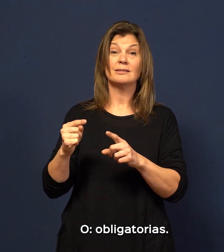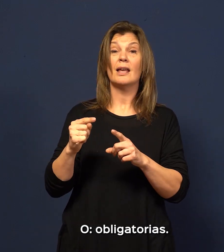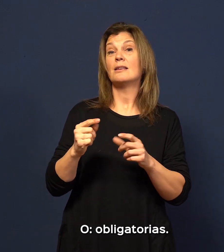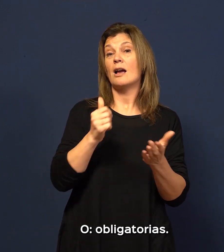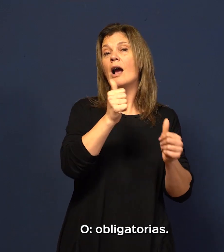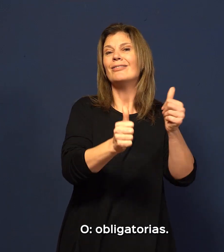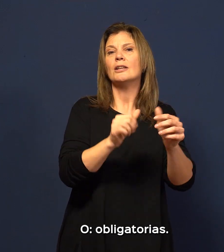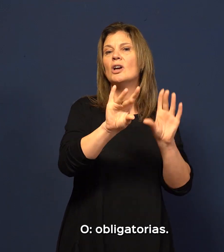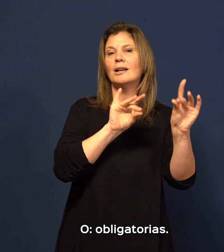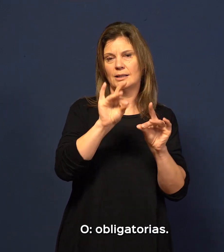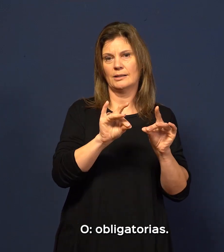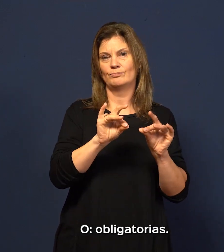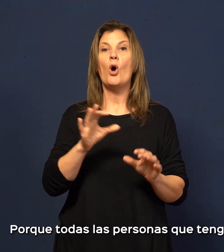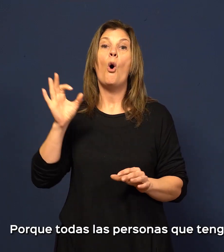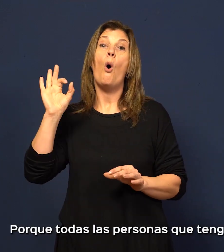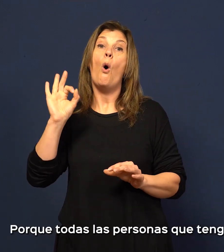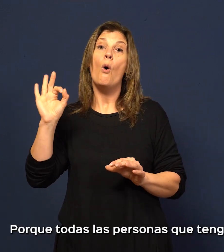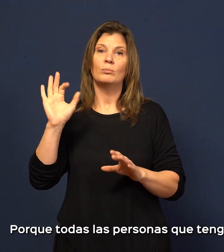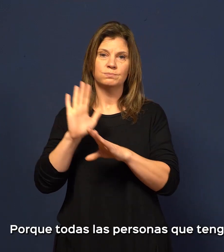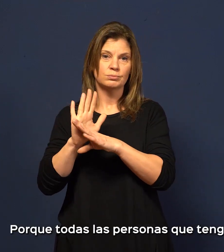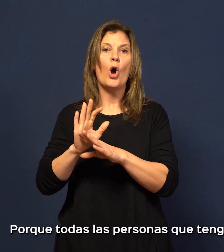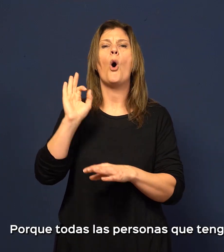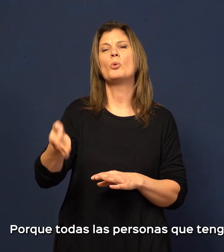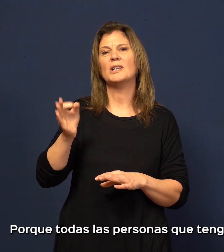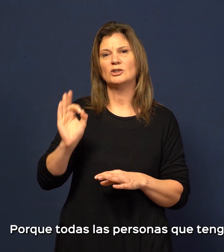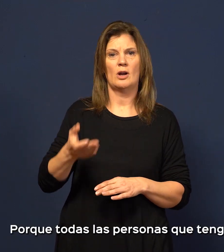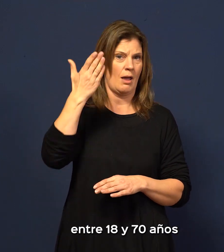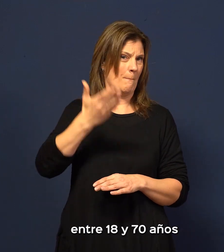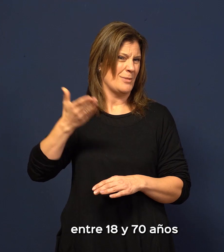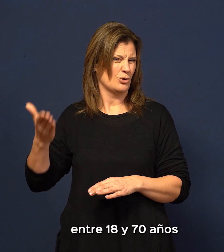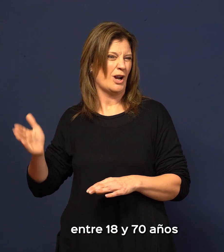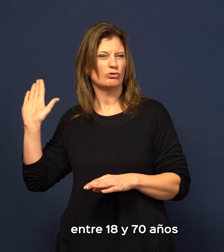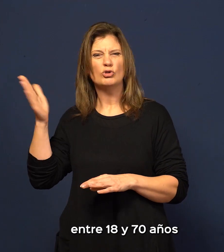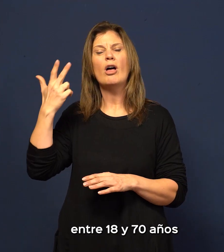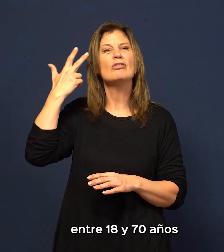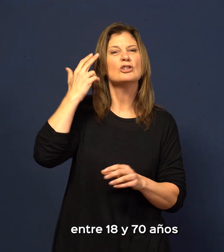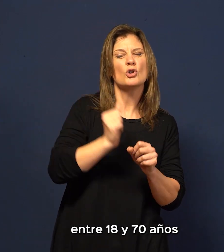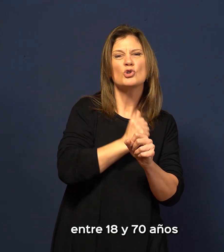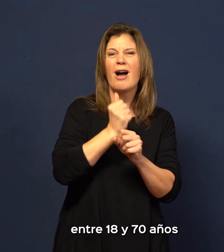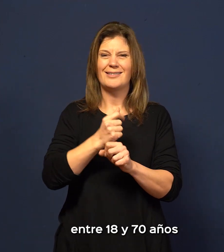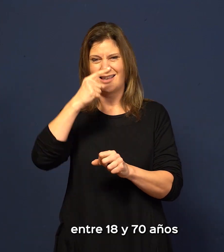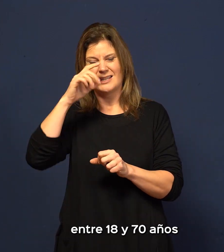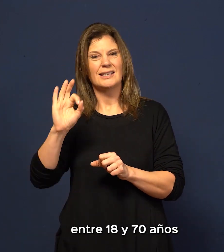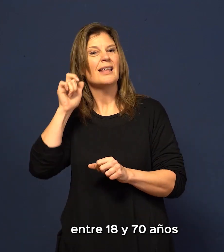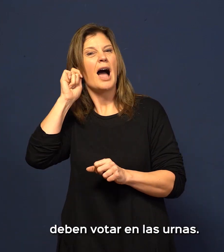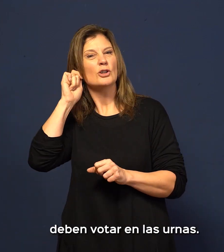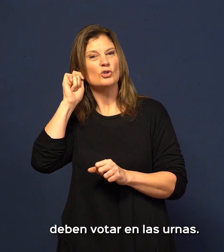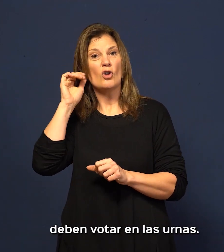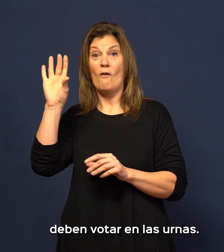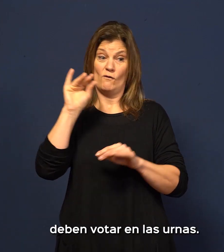O. Obligatorias, porque todas las personas que tengan entre 18 y 70 años deben votar